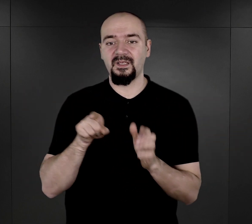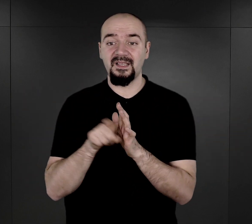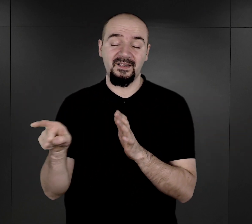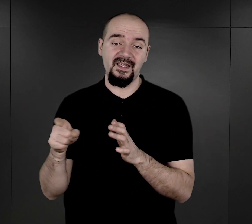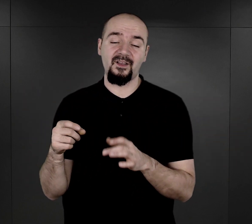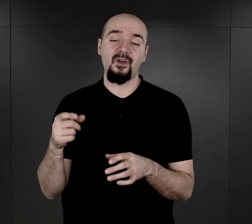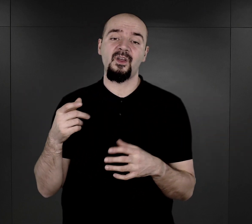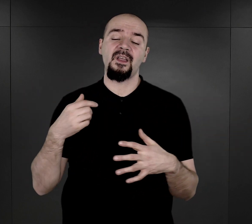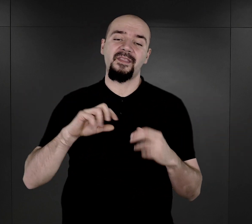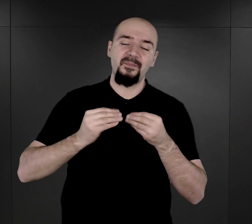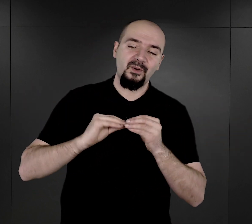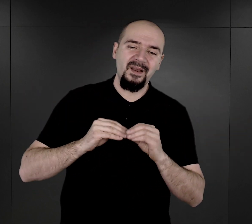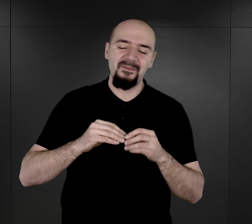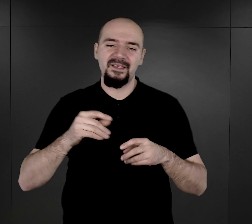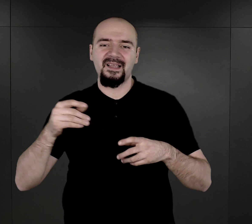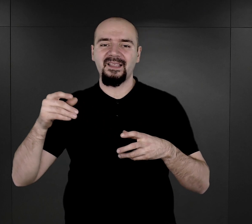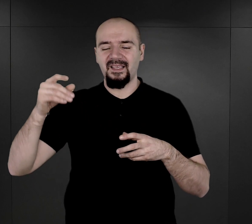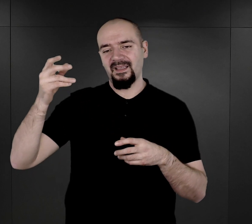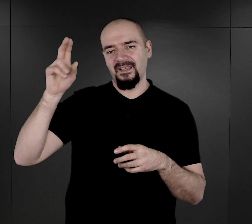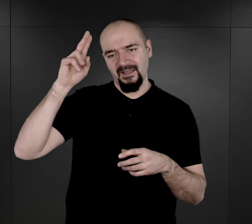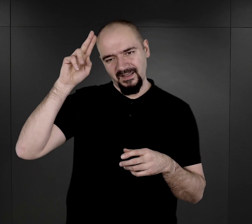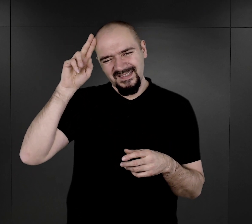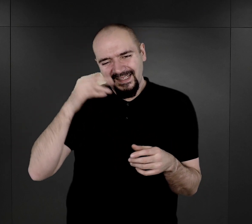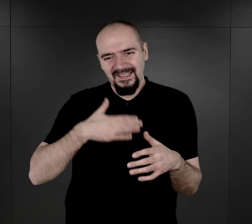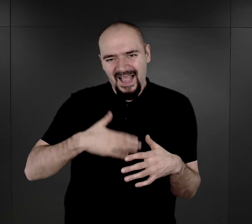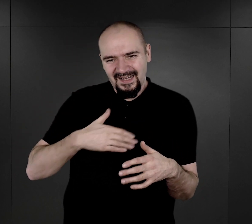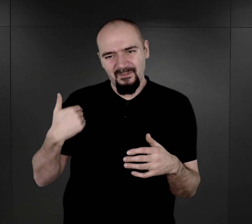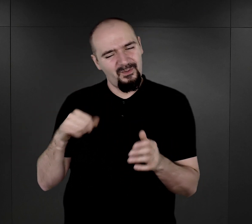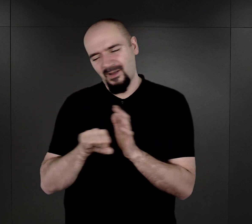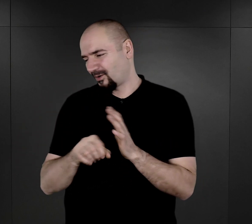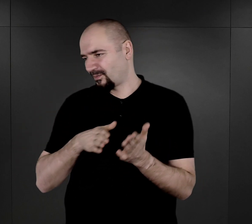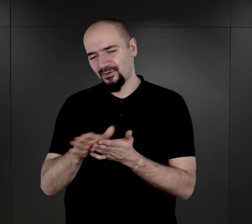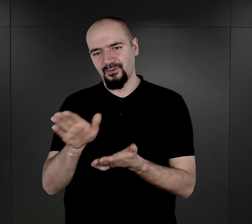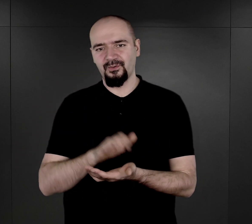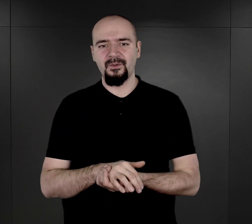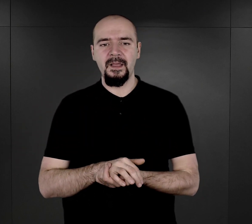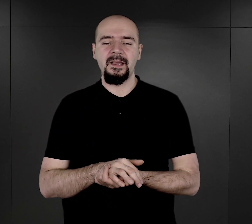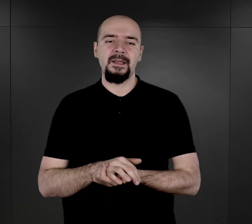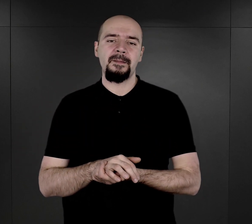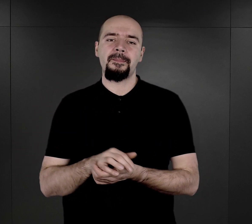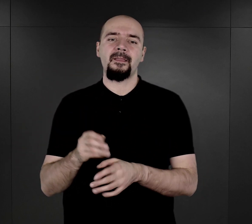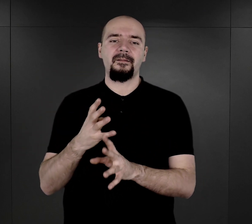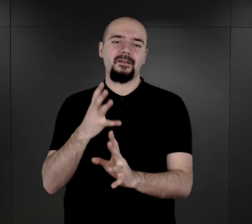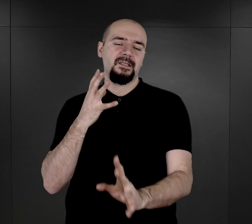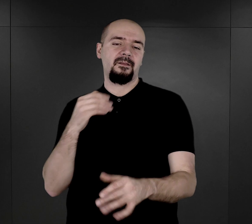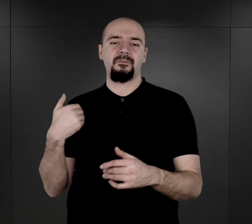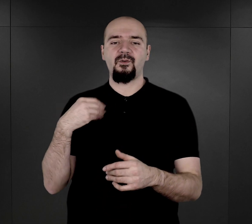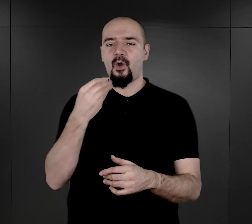sanitarne pojawiły się w tym obozie od samego początku. Kolejnym elementem było wyżywienie.